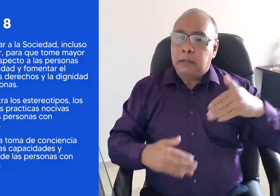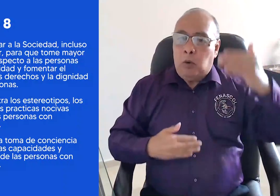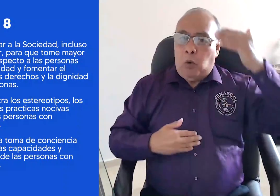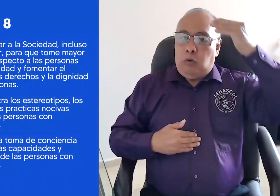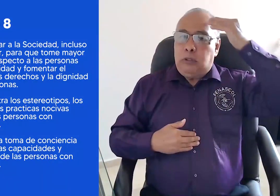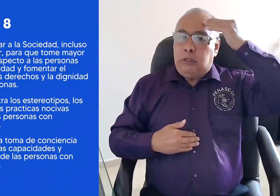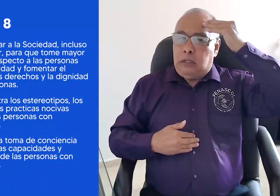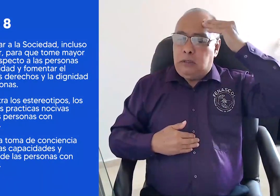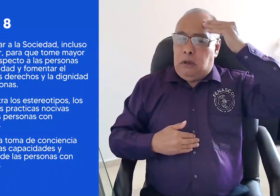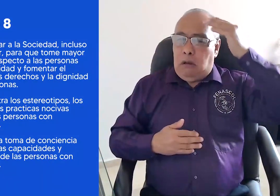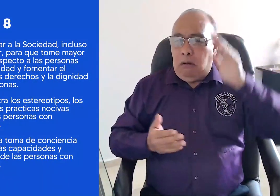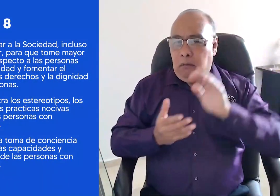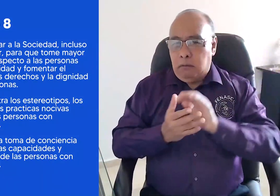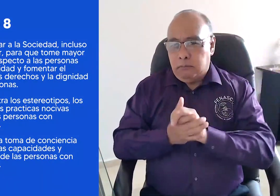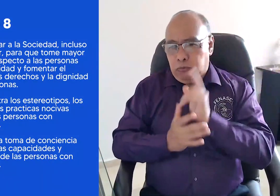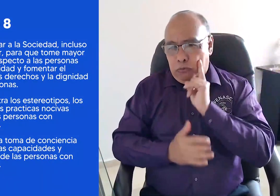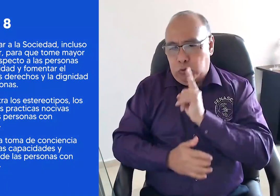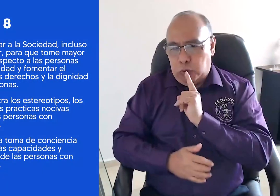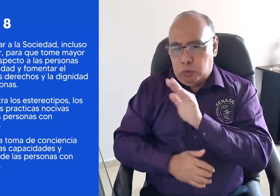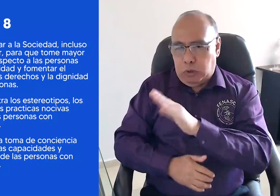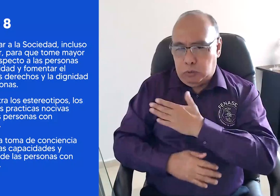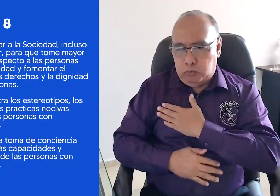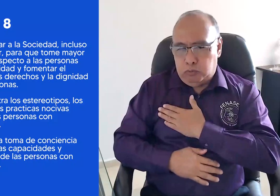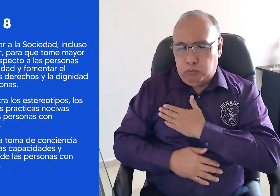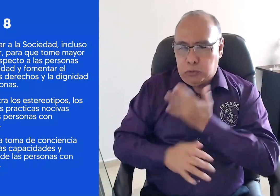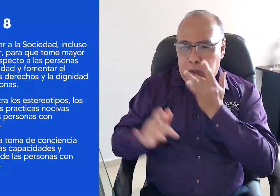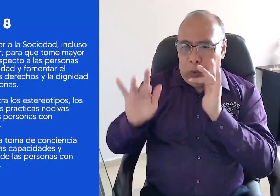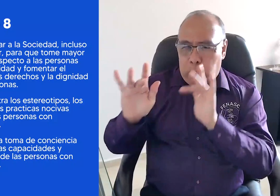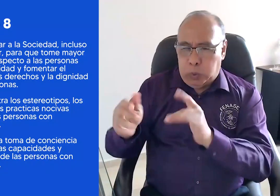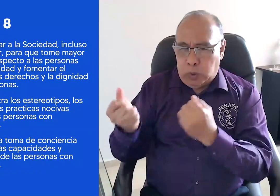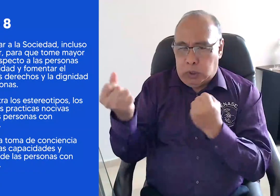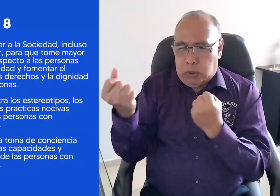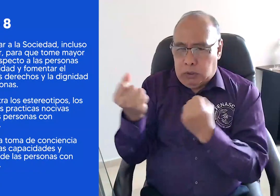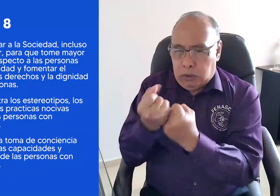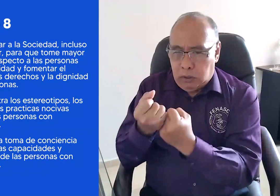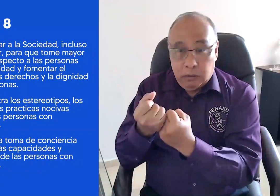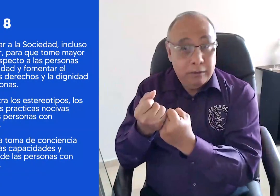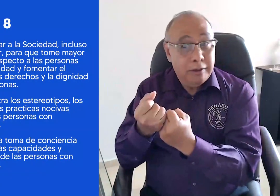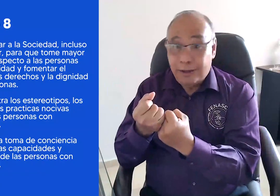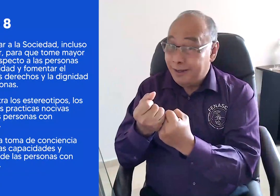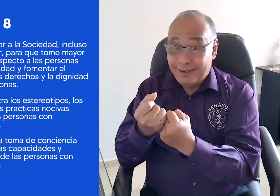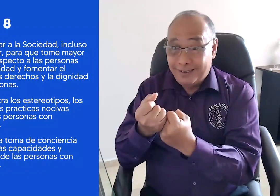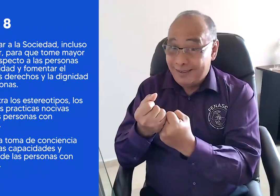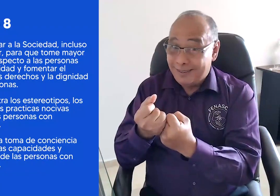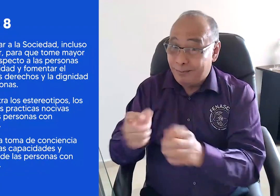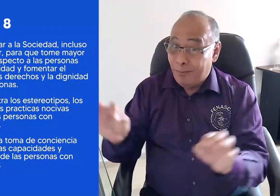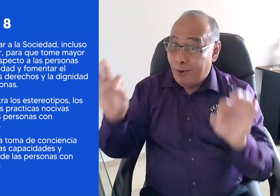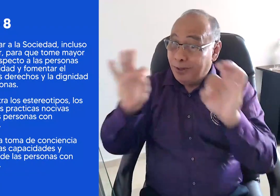tomar conciencia frente a la mirada que tiene sobre las personas sordas, como sujetos de derecho. Es decir,